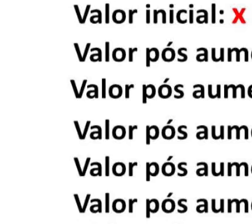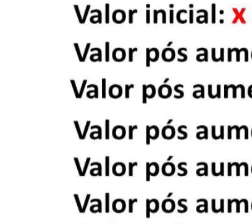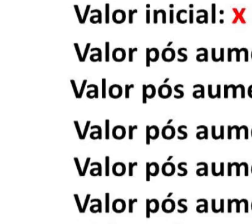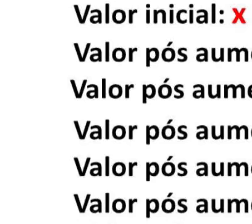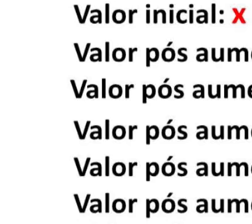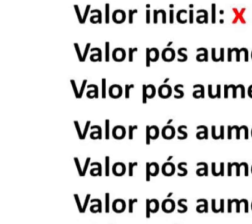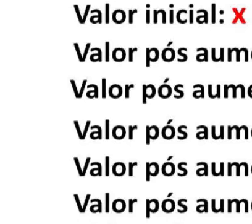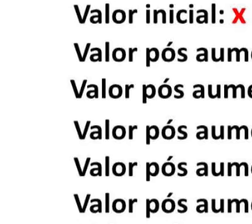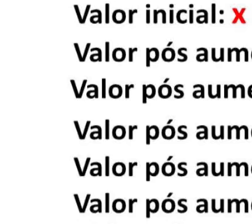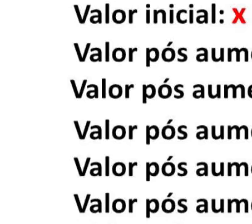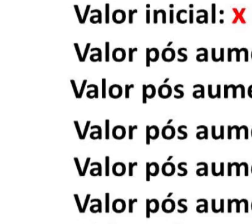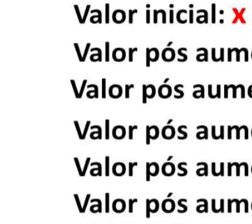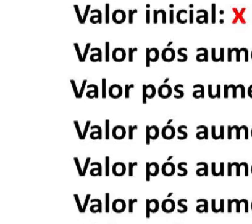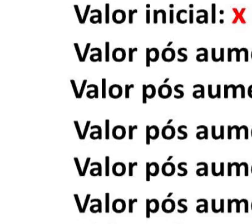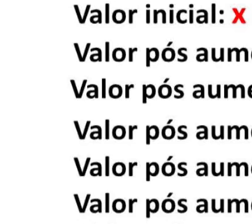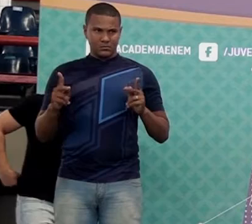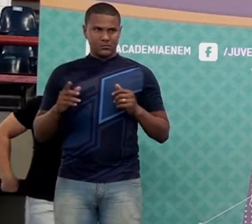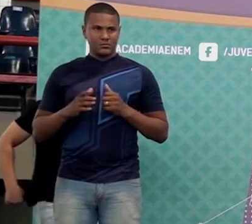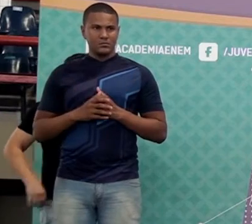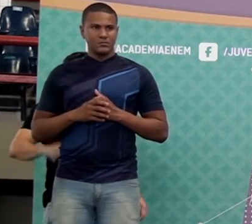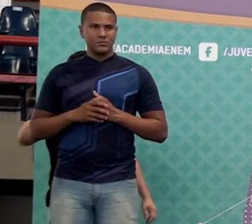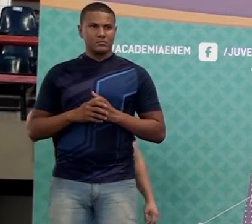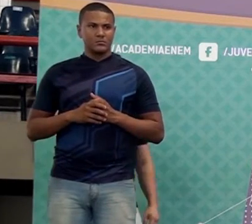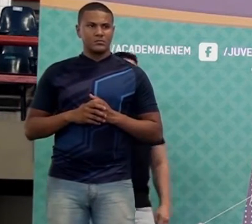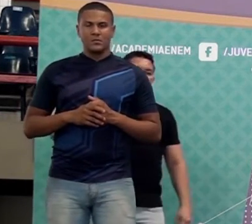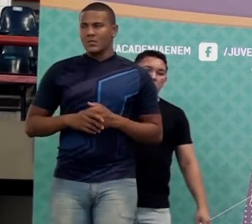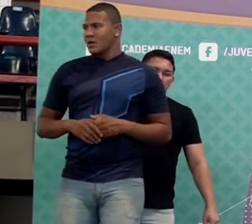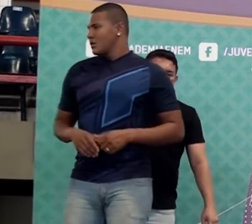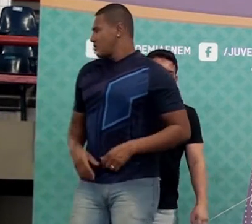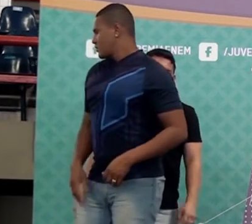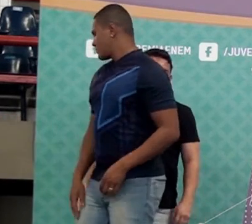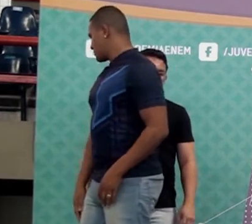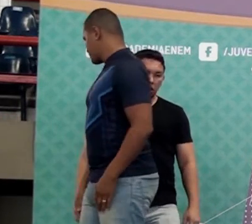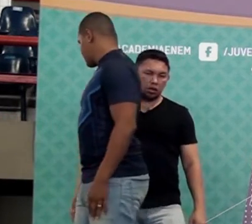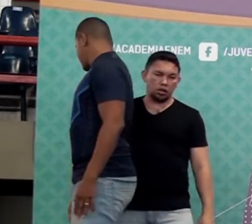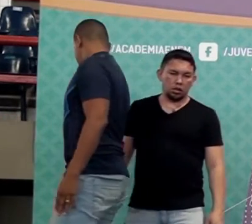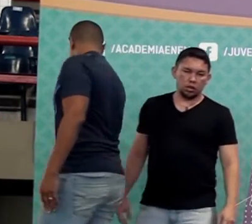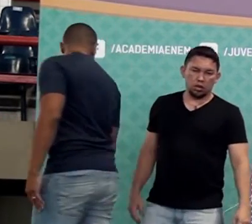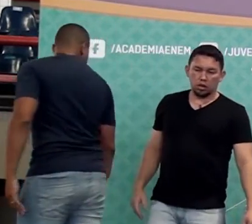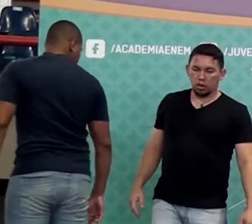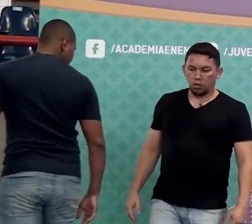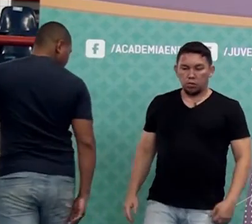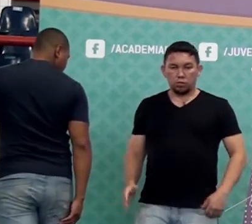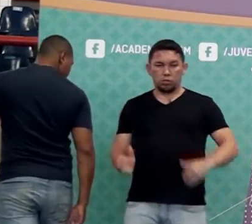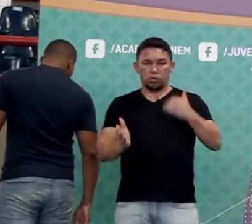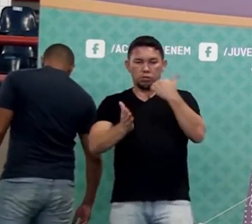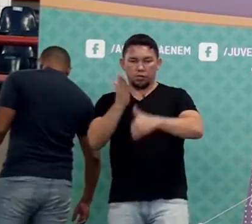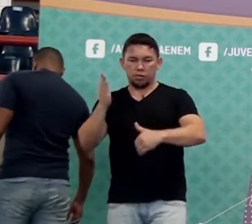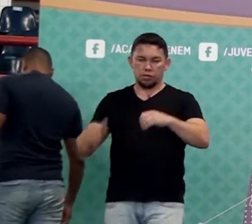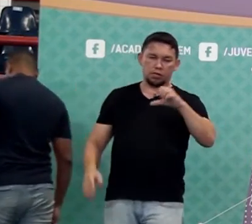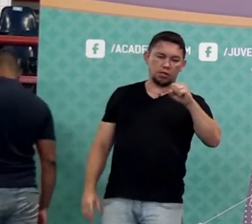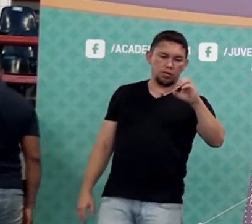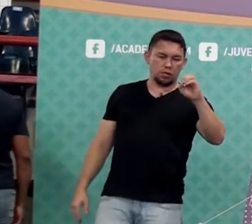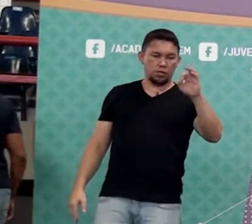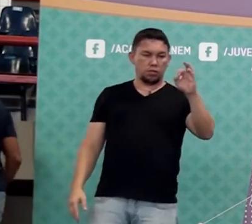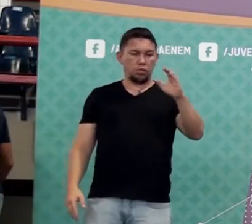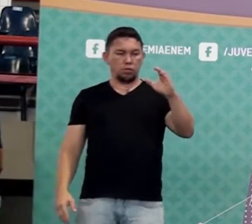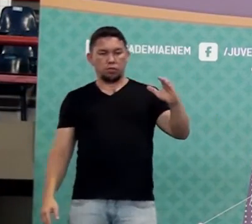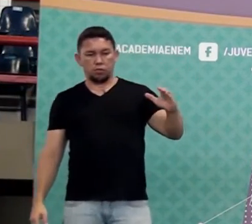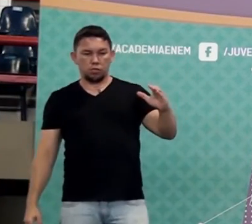dois. Tá legal? E se eu fizer agora um desconto de oitenta por cento, é quanto agora? Oitenta por cento de desconto.